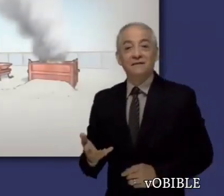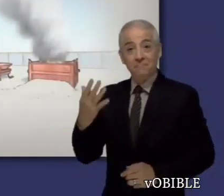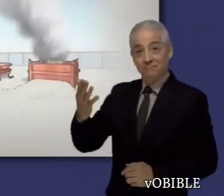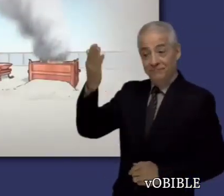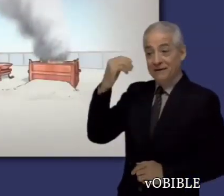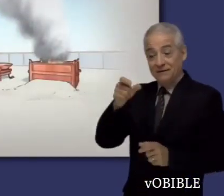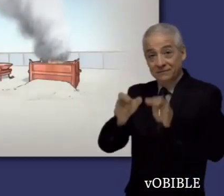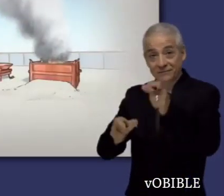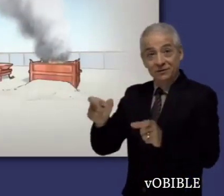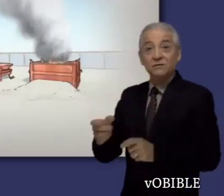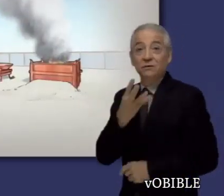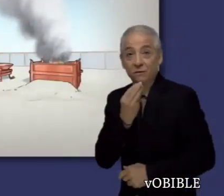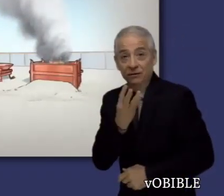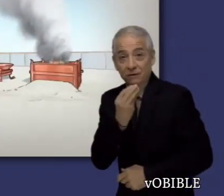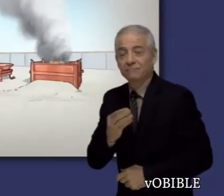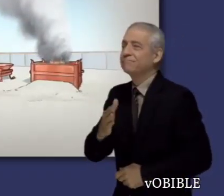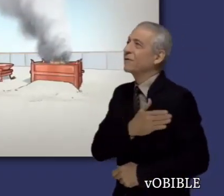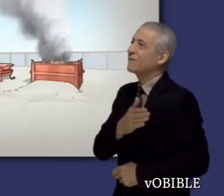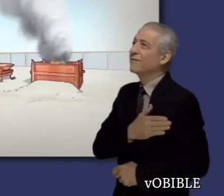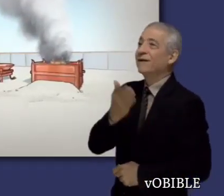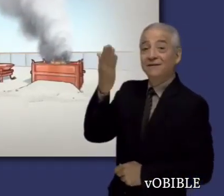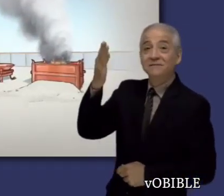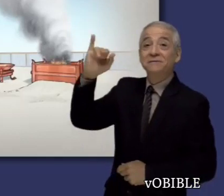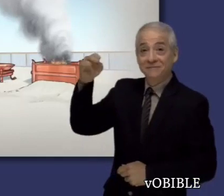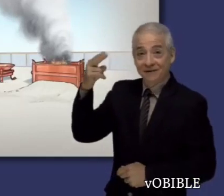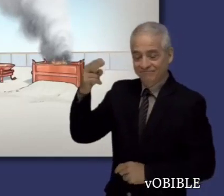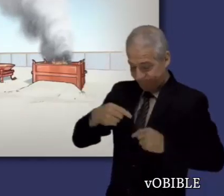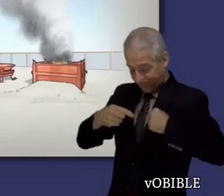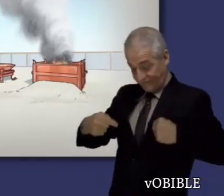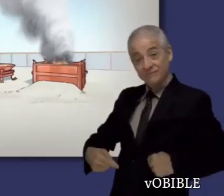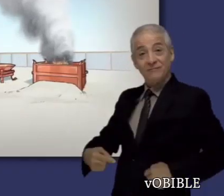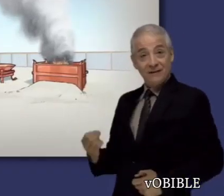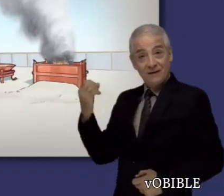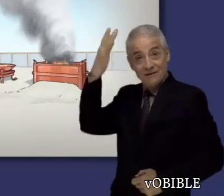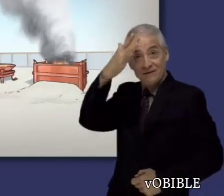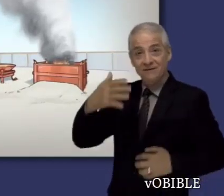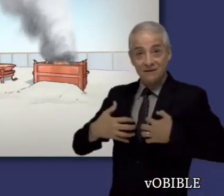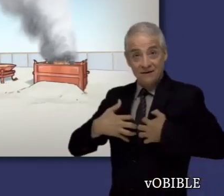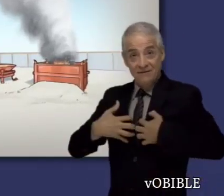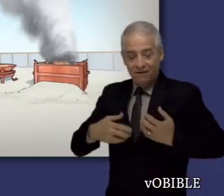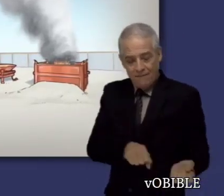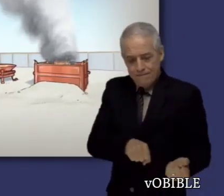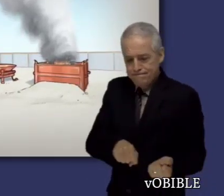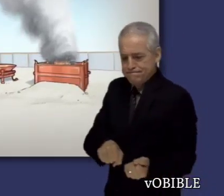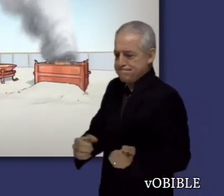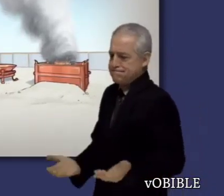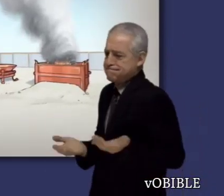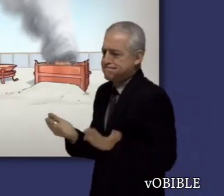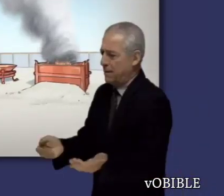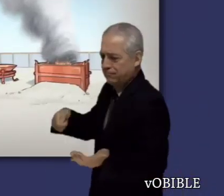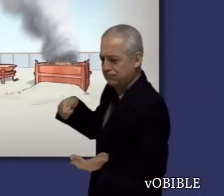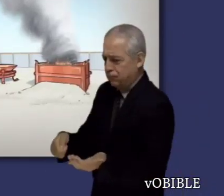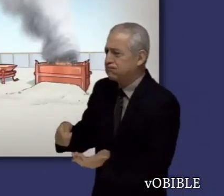tienda es una representación simbólica. Aquí Pablo se refería a la tienda o tabernáculo terrestre que